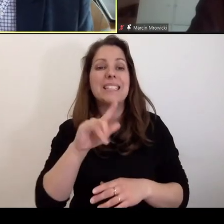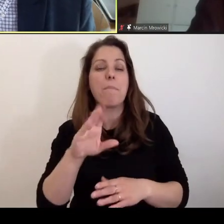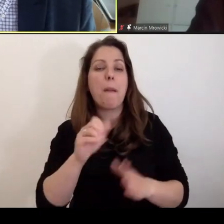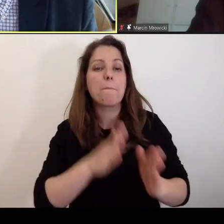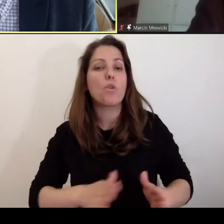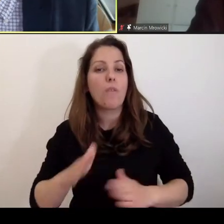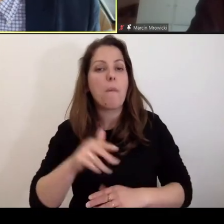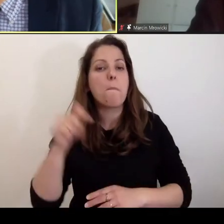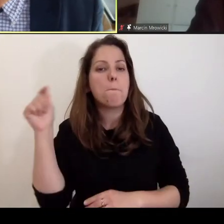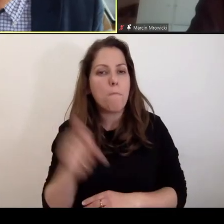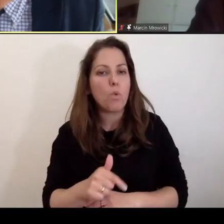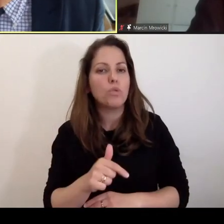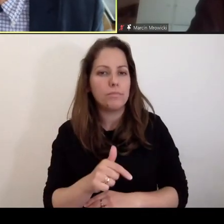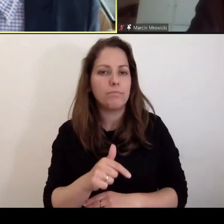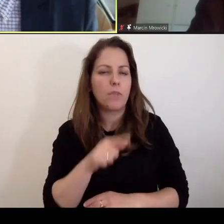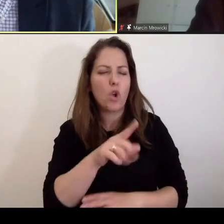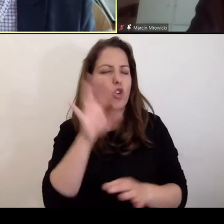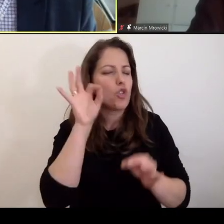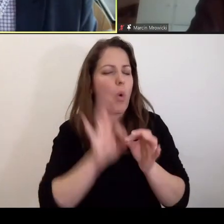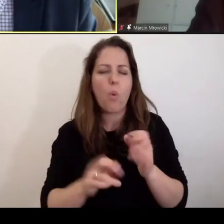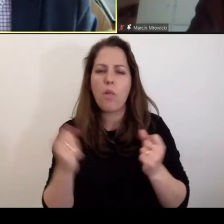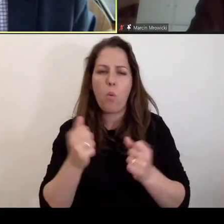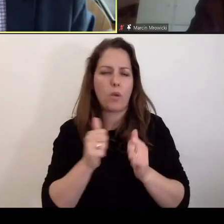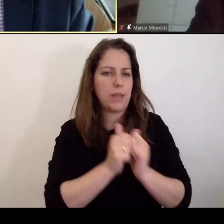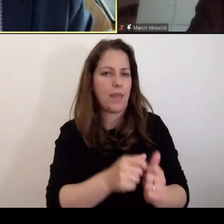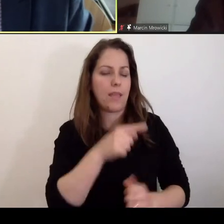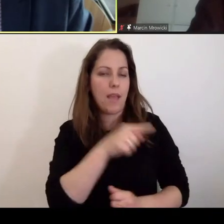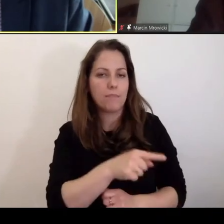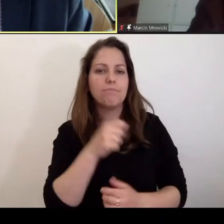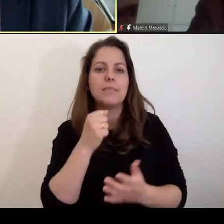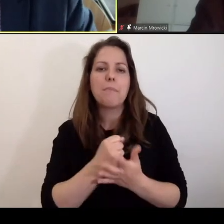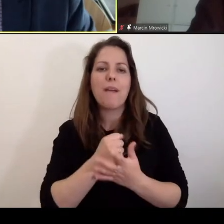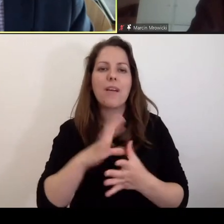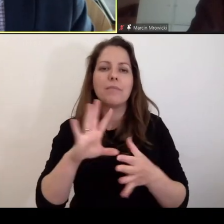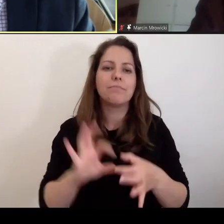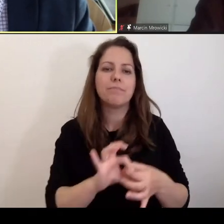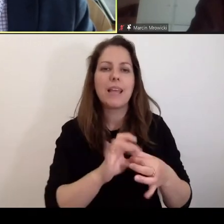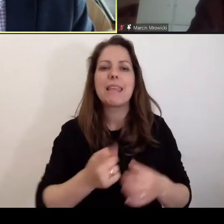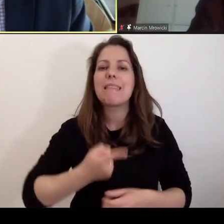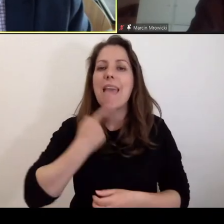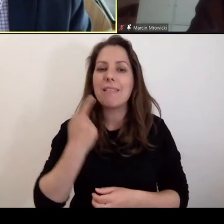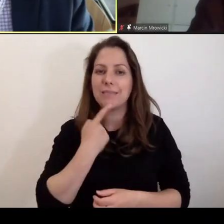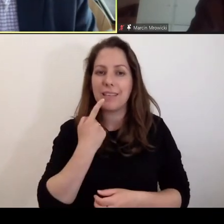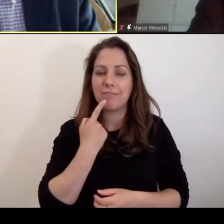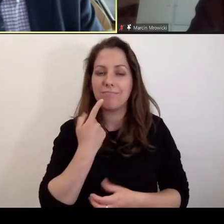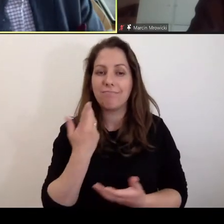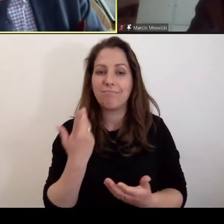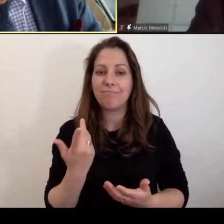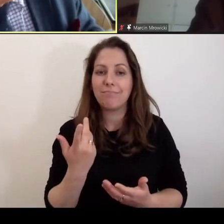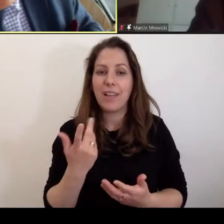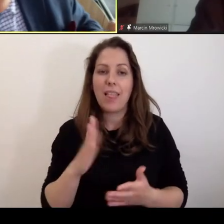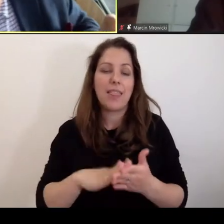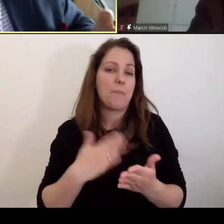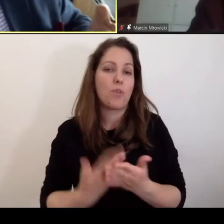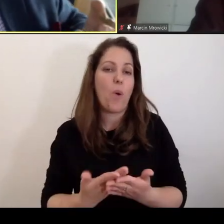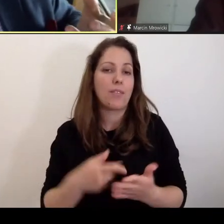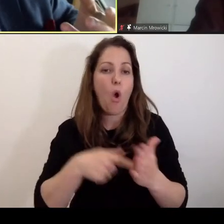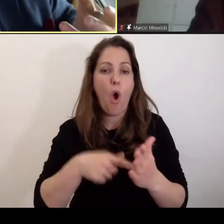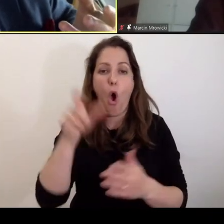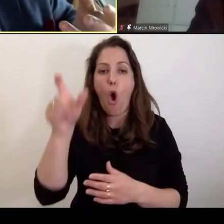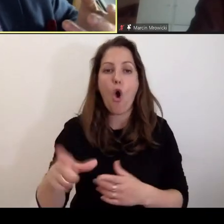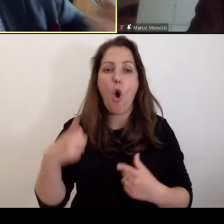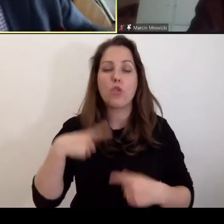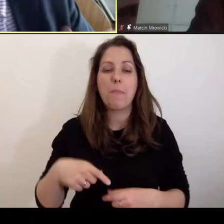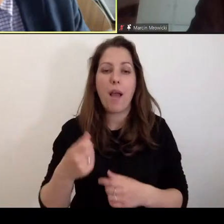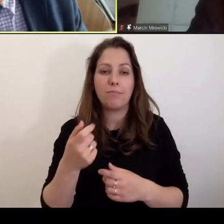zorientować się, co tu jest szczególnym wyzwaniem w sprawach np. związanych z językiem. Czy powiedzmy to jest osoba, która w